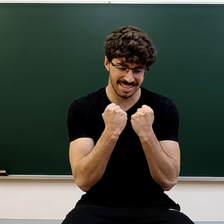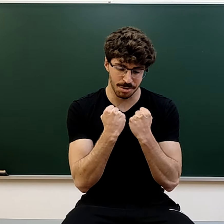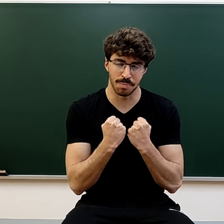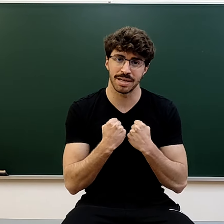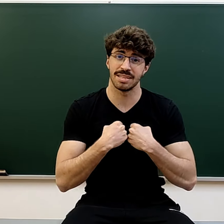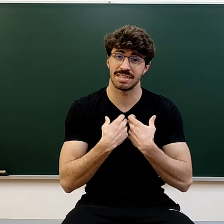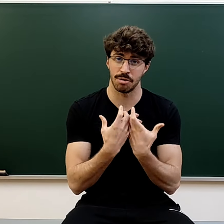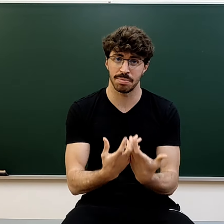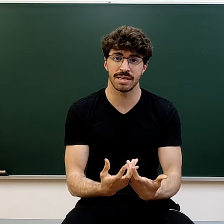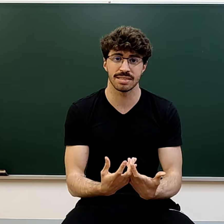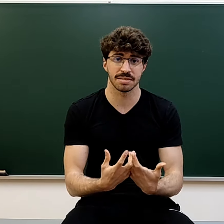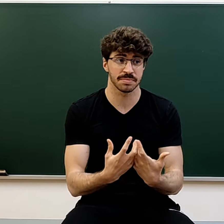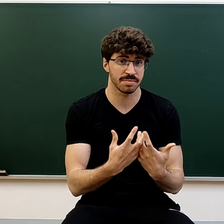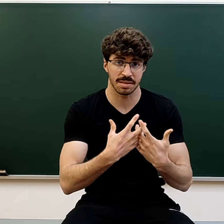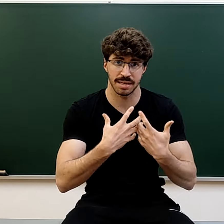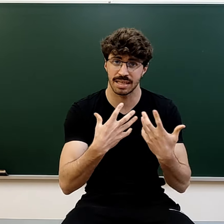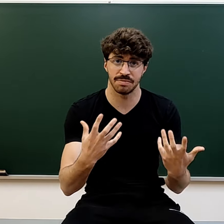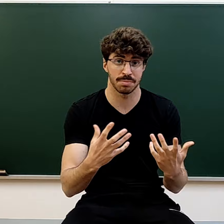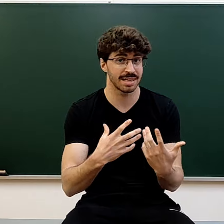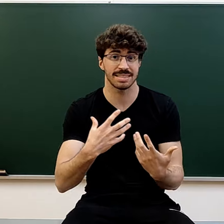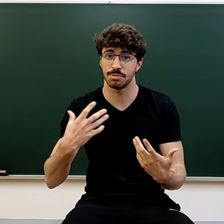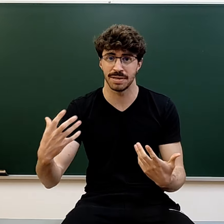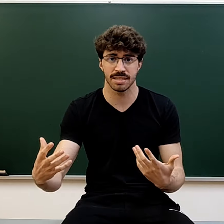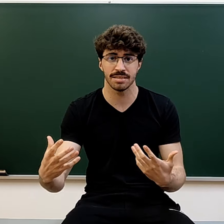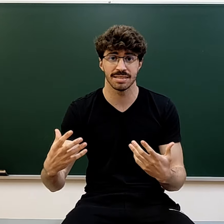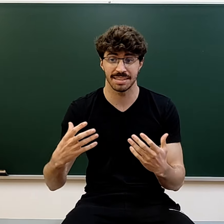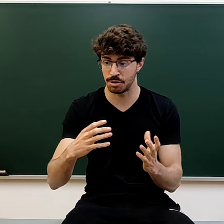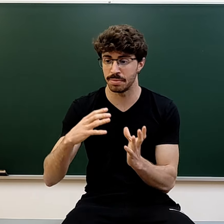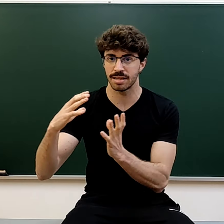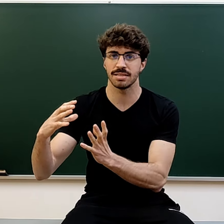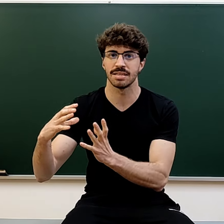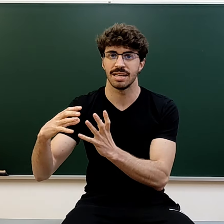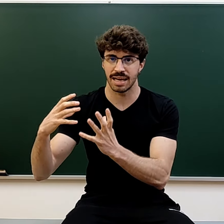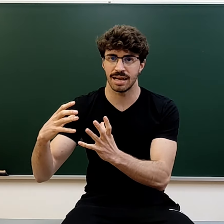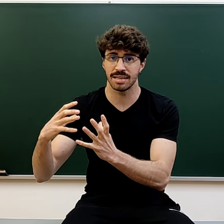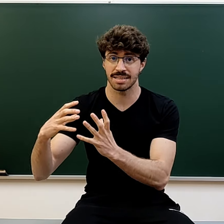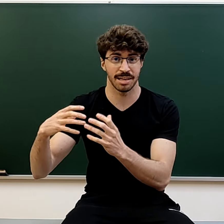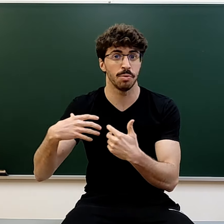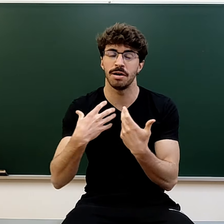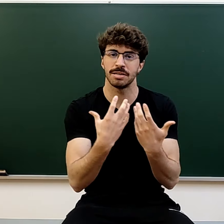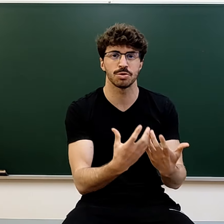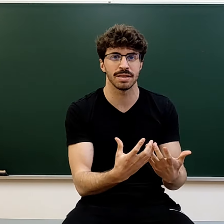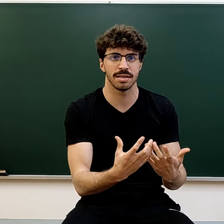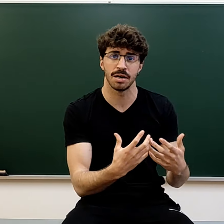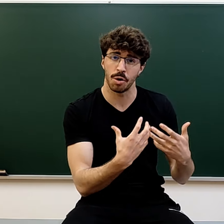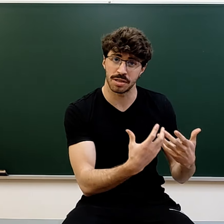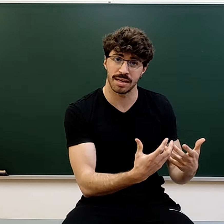si lo comprendes y lo aplicas, verás que de forma casi automática te conviertes en alguien que no vuelve a suspender o tener